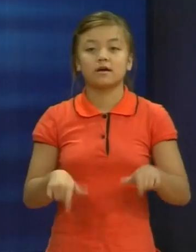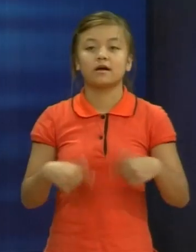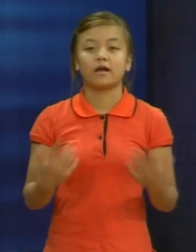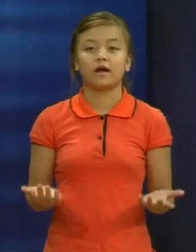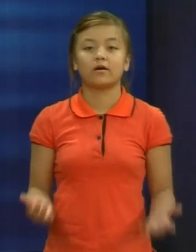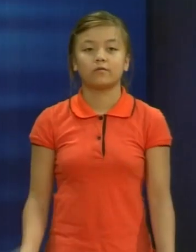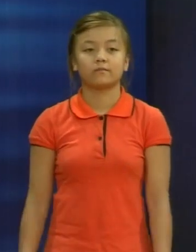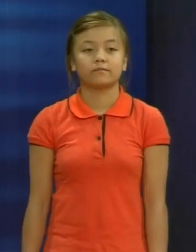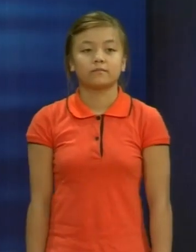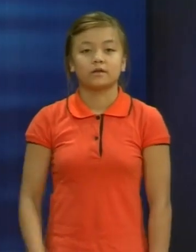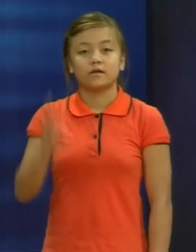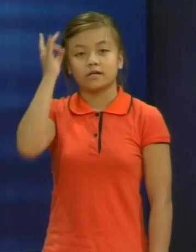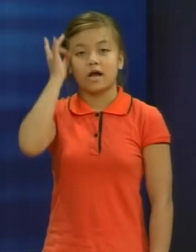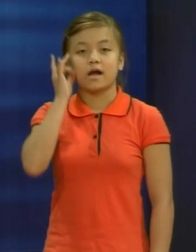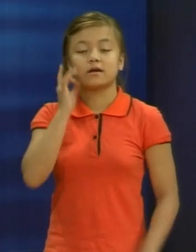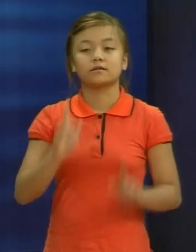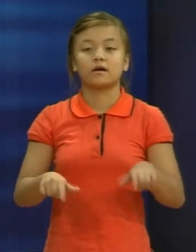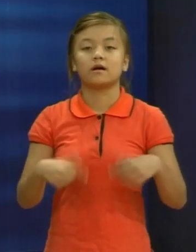Thế còn theo bạn thì bạn Hà là người như thế nào nhỉ